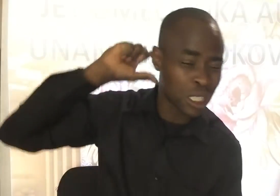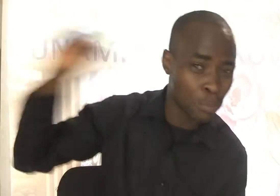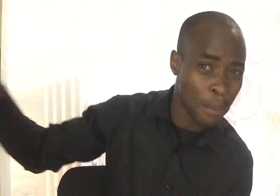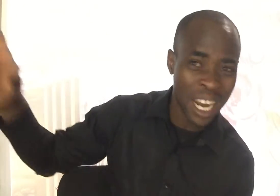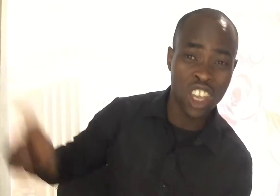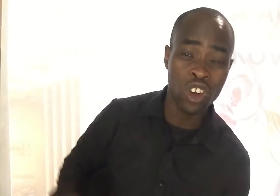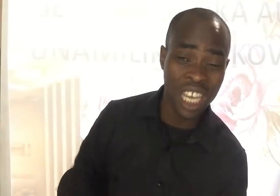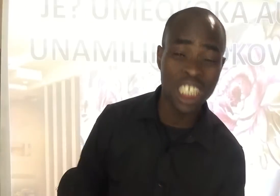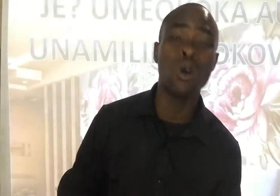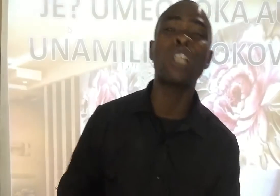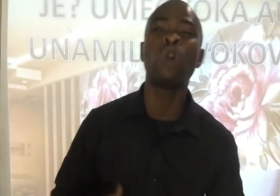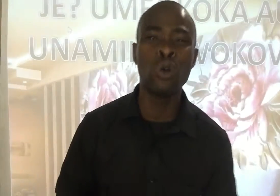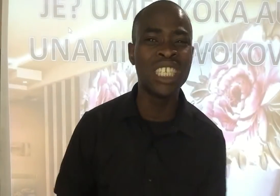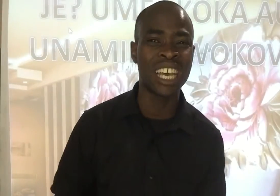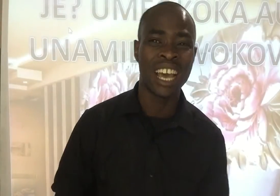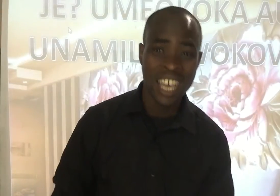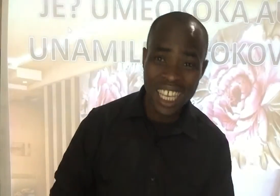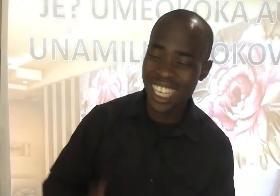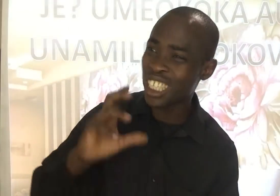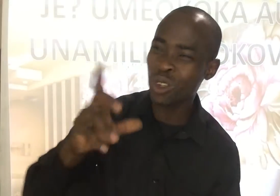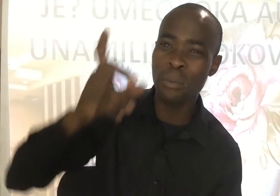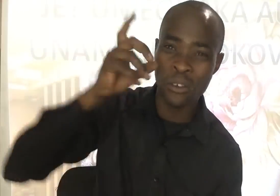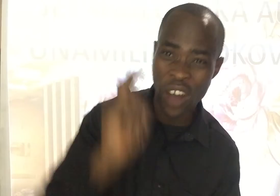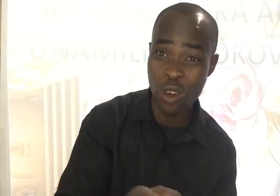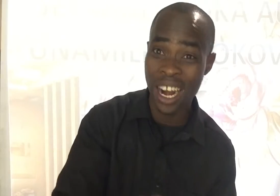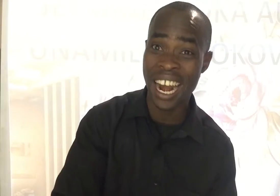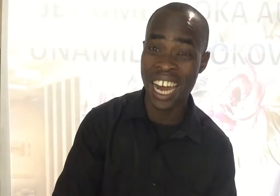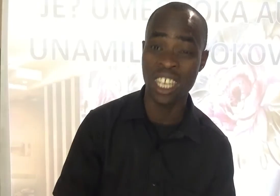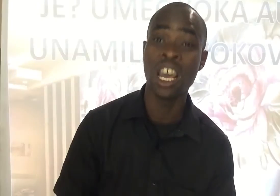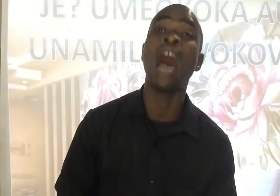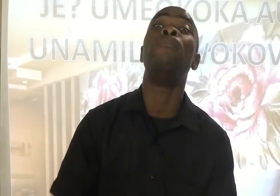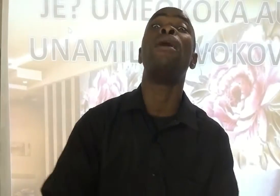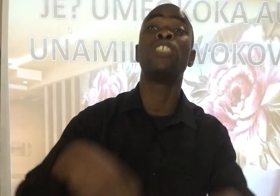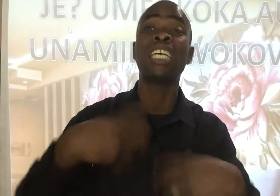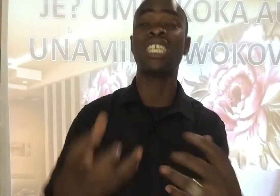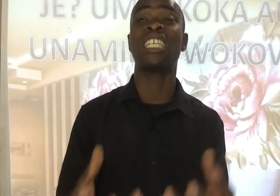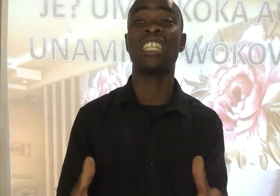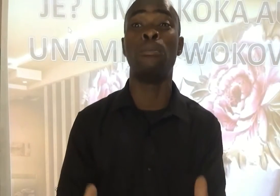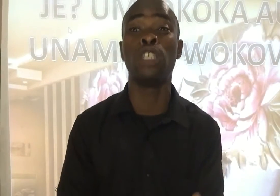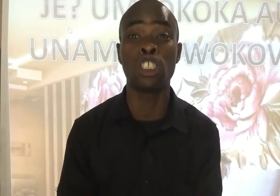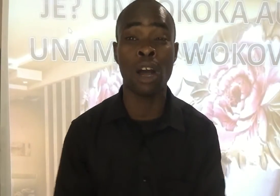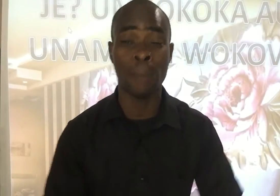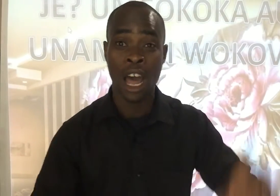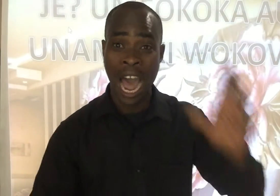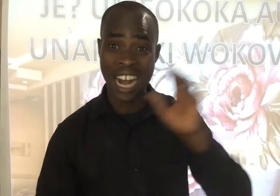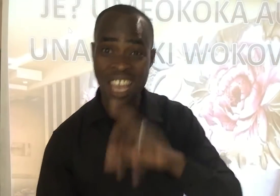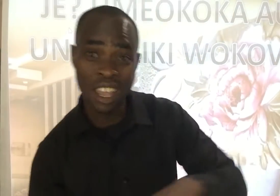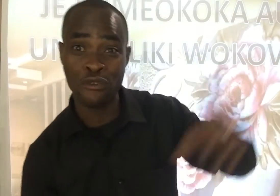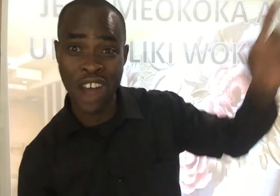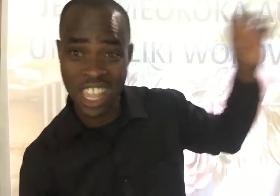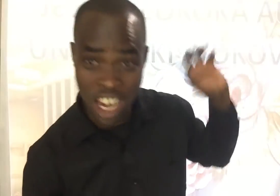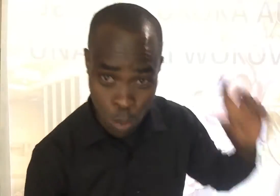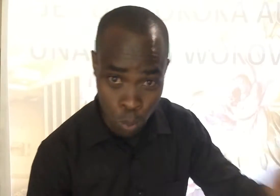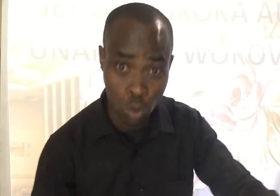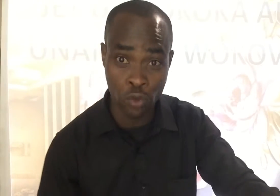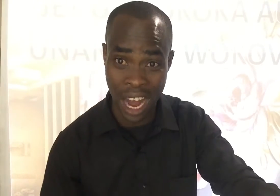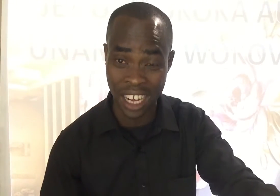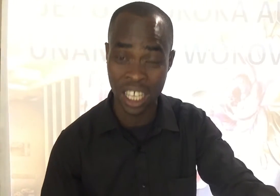kusimama kionyesha Watu wawilize Hiki kitu kimefanyo na nani Ambapo sasa kitatambulisho kwamba Alie kifanya ni mtu fulani